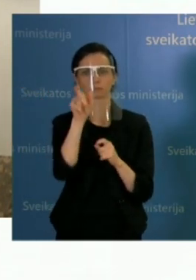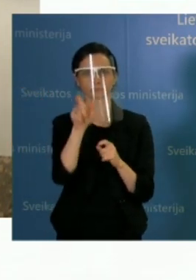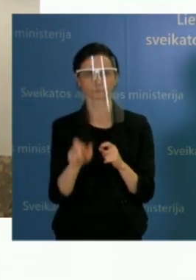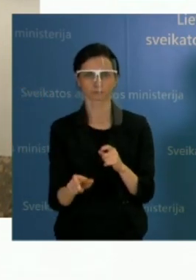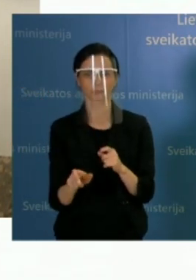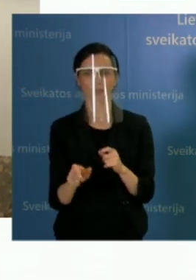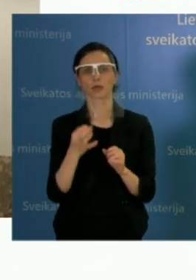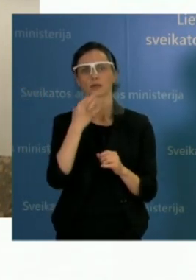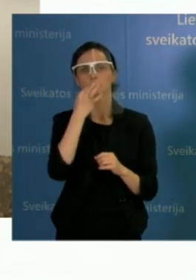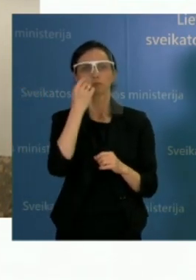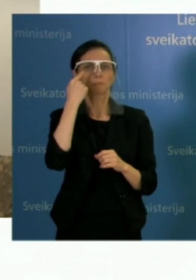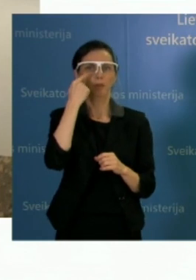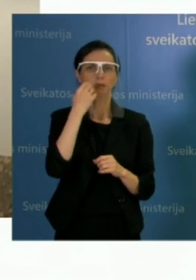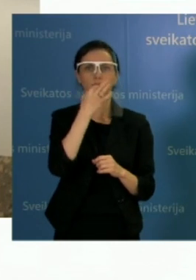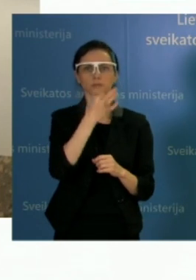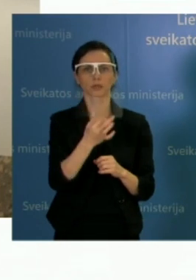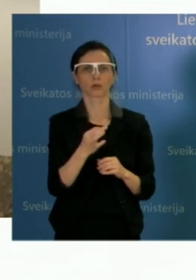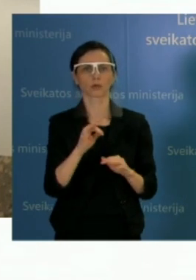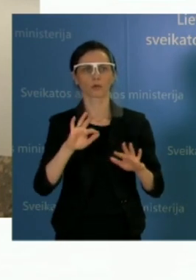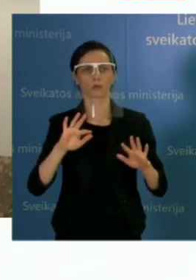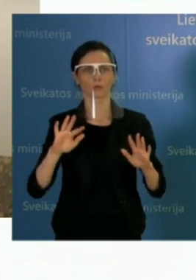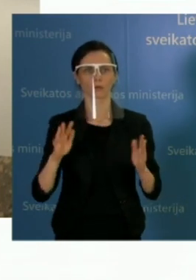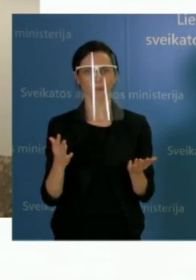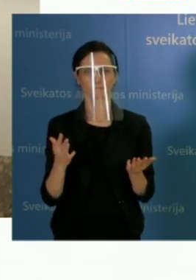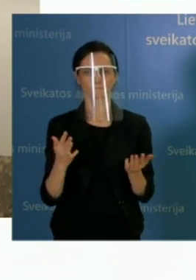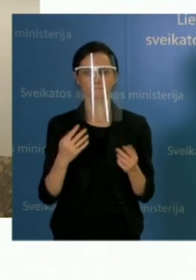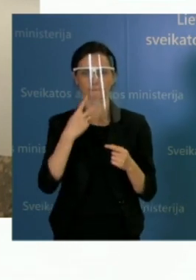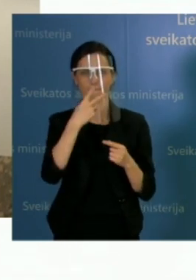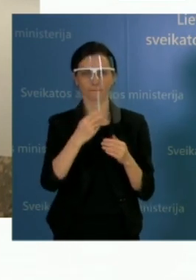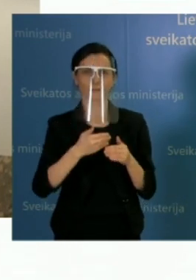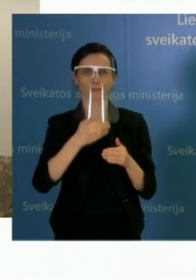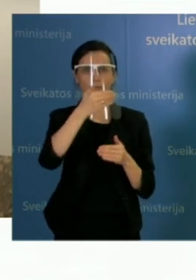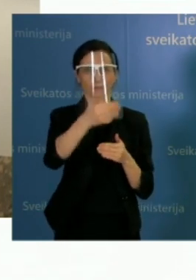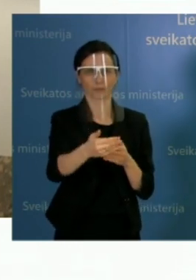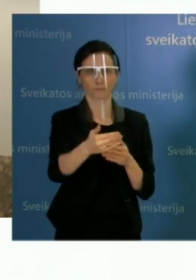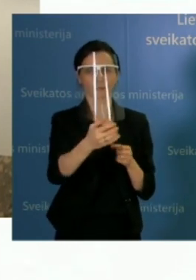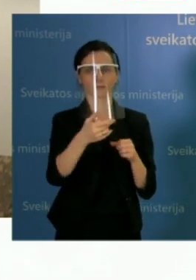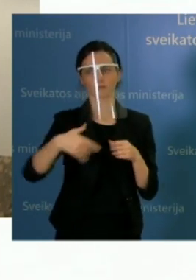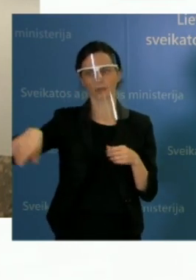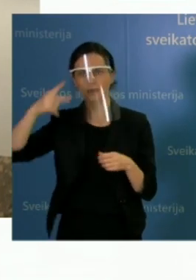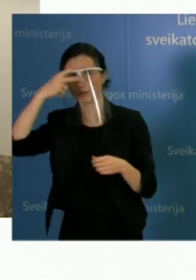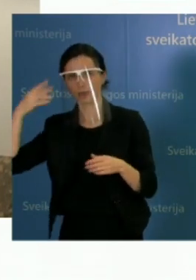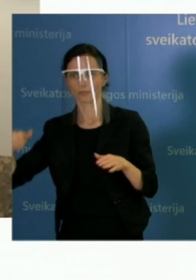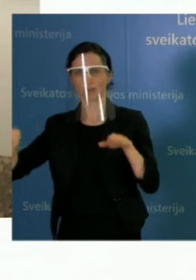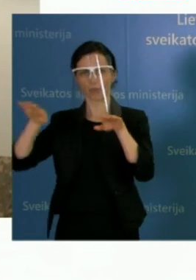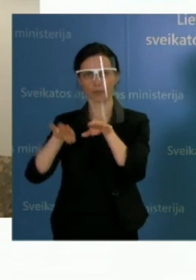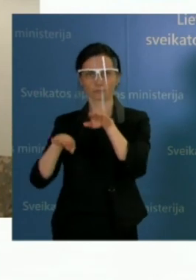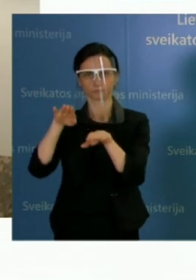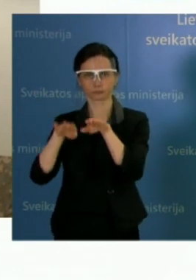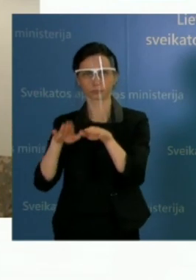visai tris savaitės priekyje yra, lyginant su visą Lietuvą. Todėl,